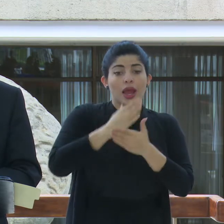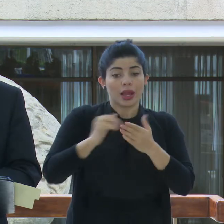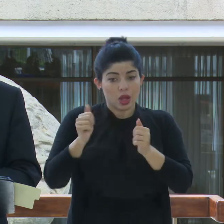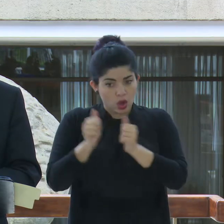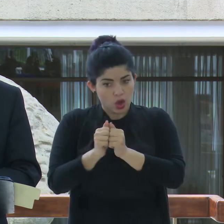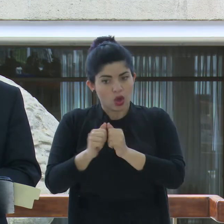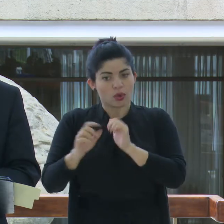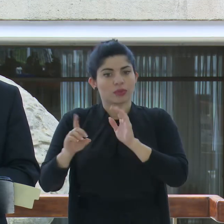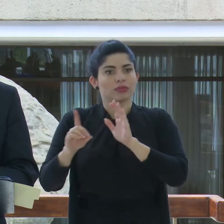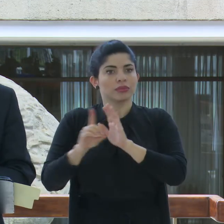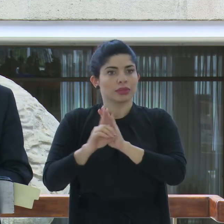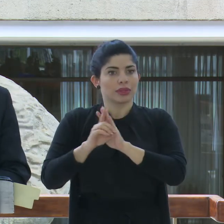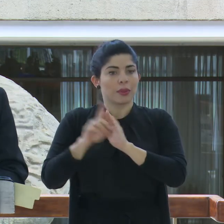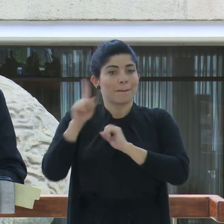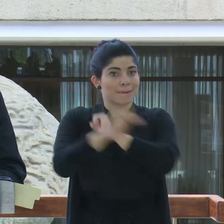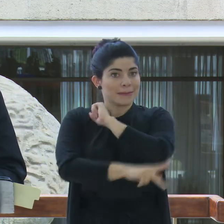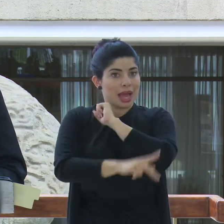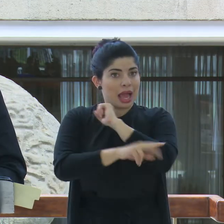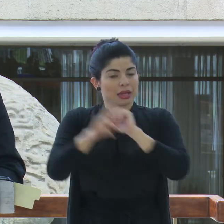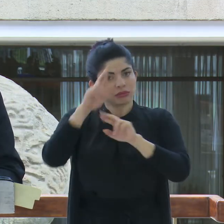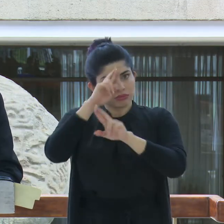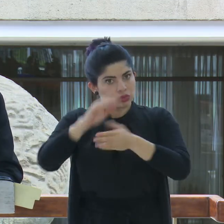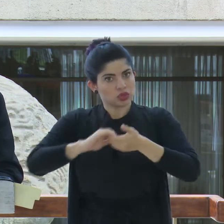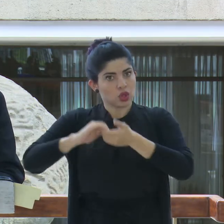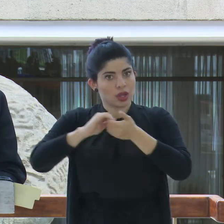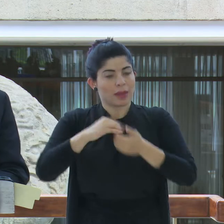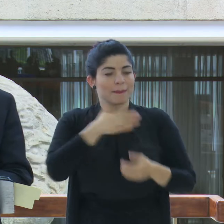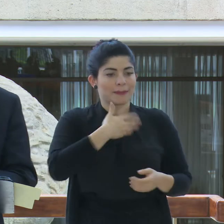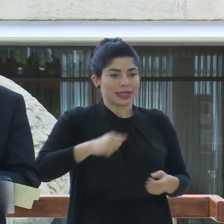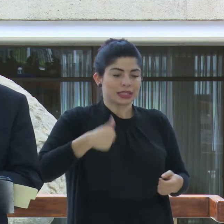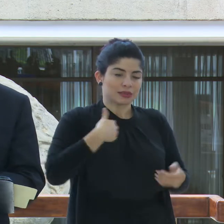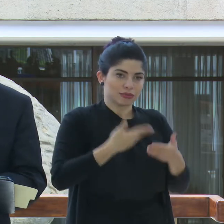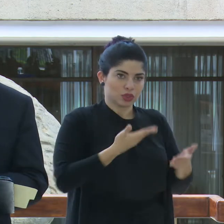solidario. Señor presidente, quedo a su orden.